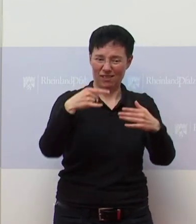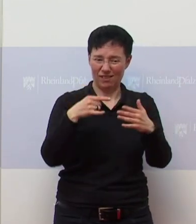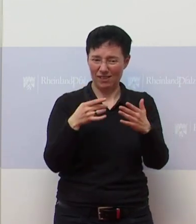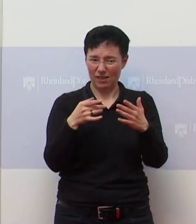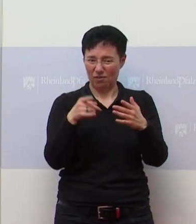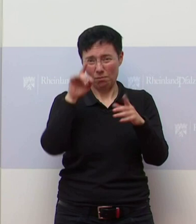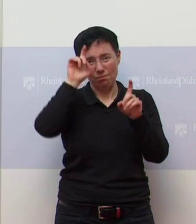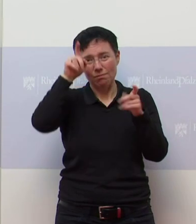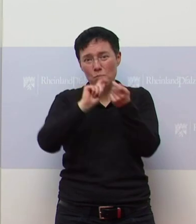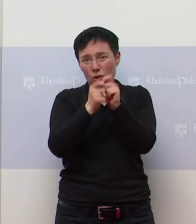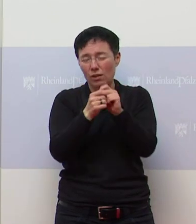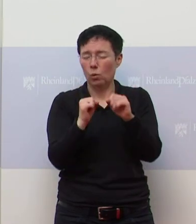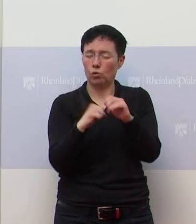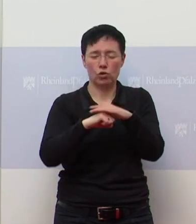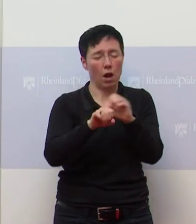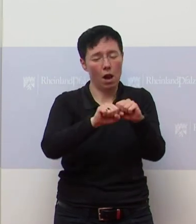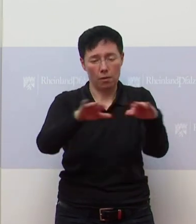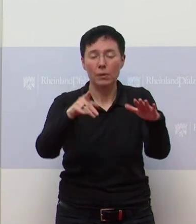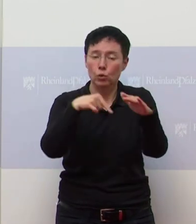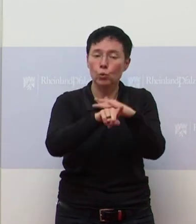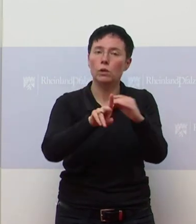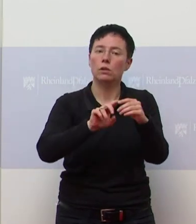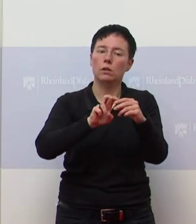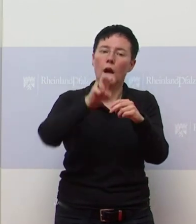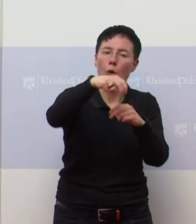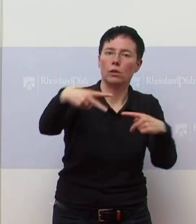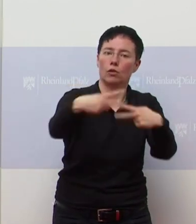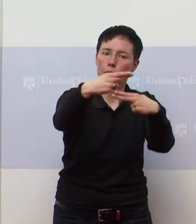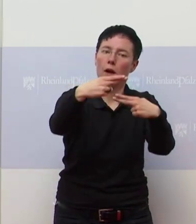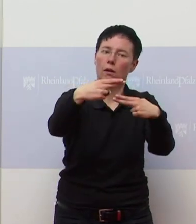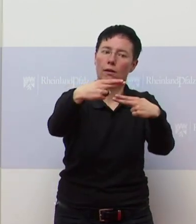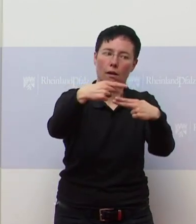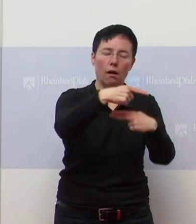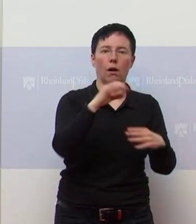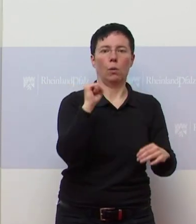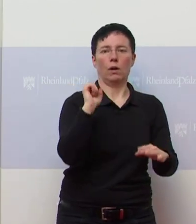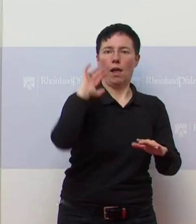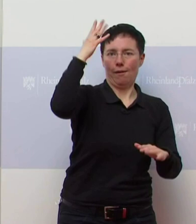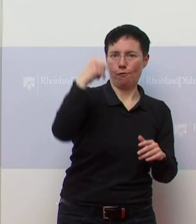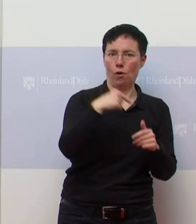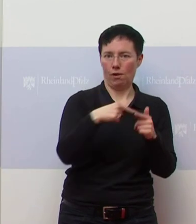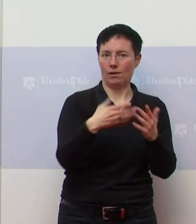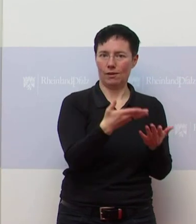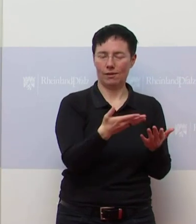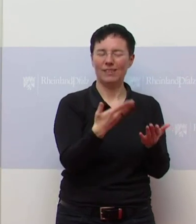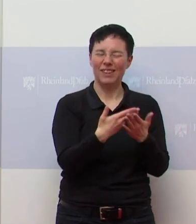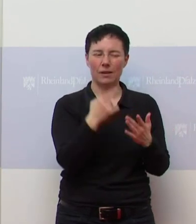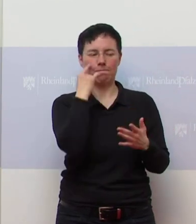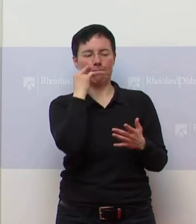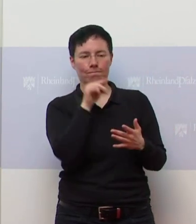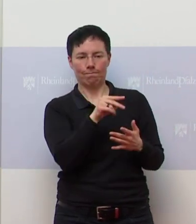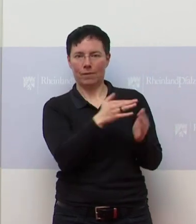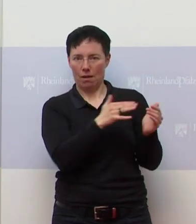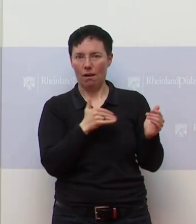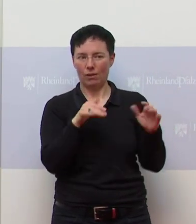verbreitet, zu ganz großen Erfolgen geführt hat. Und deshalb finde ich es auch nach wie vor richtig und wichtig, dass wir das in unserem Land auch